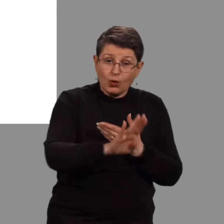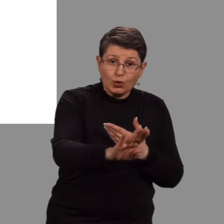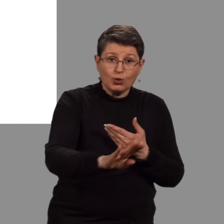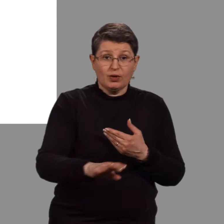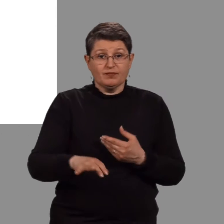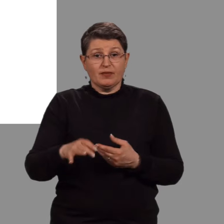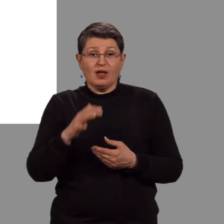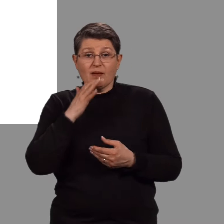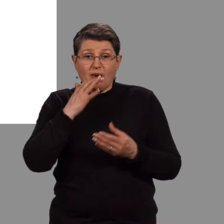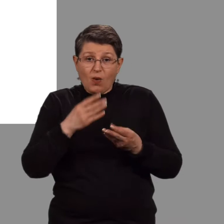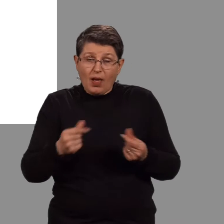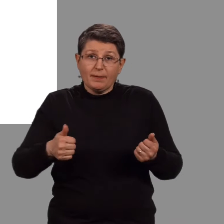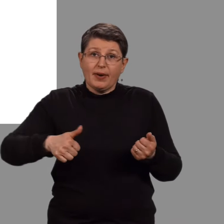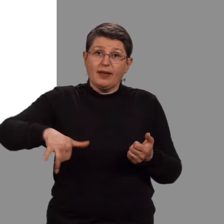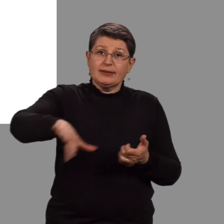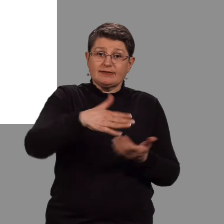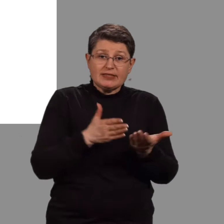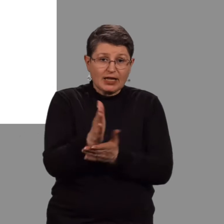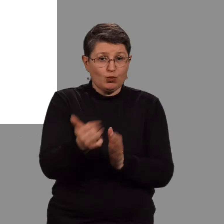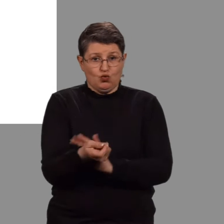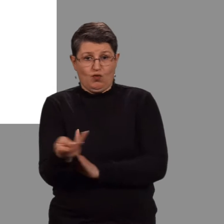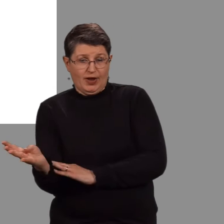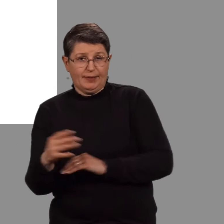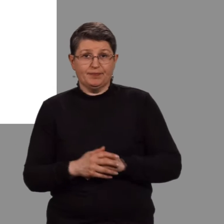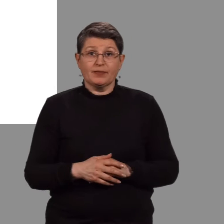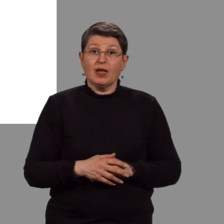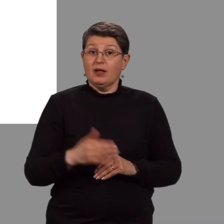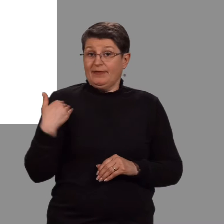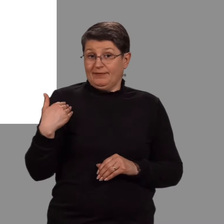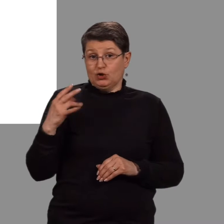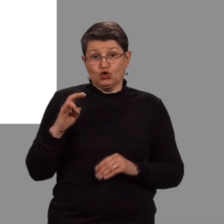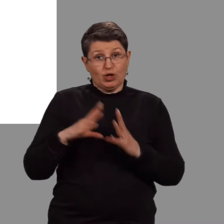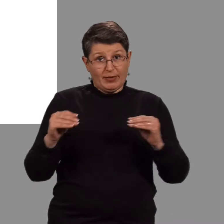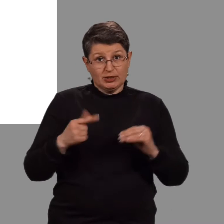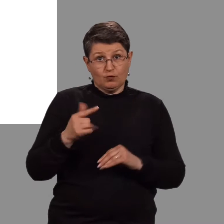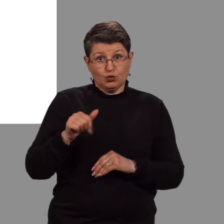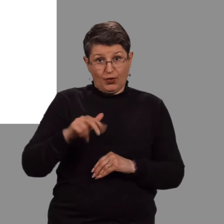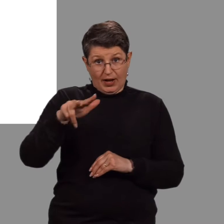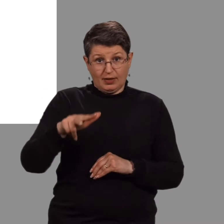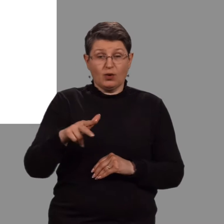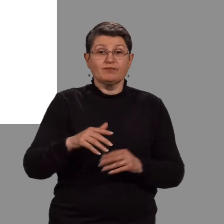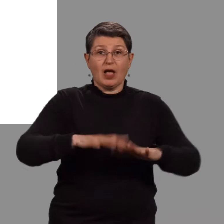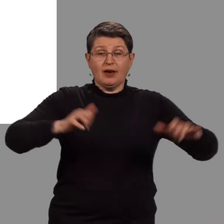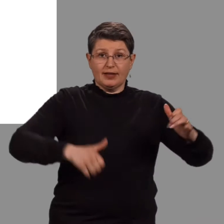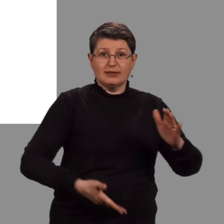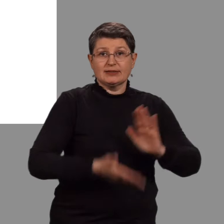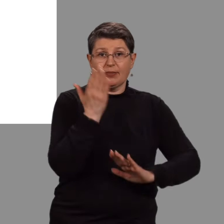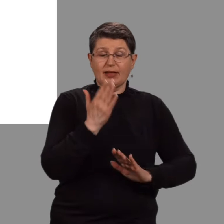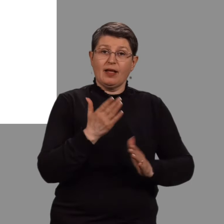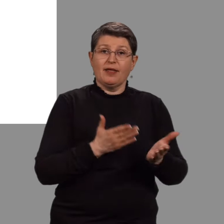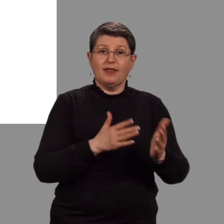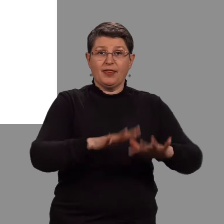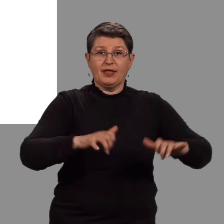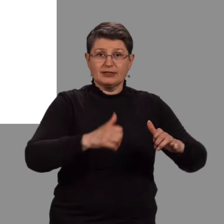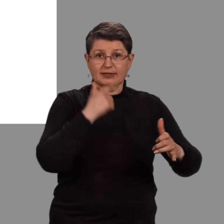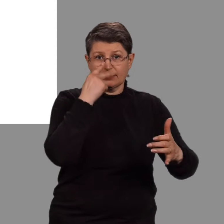stefnum, samningum og flega. Alþingi samþykti þann 7. mars 2013 þingsálutunar tilögu um menningarstefnu